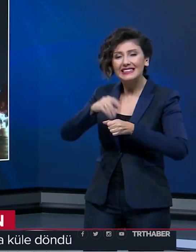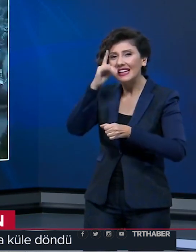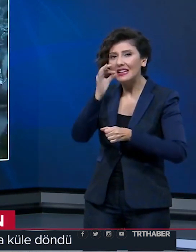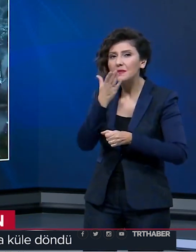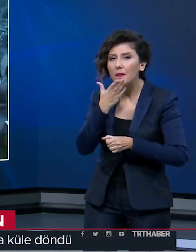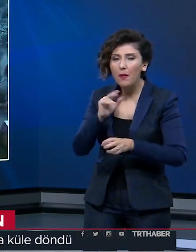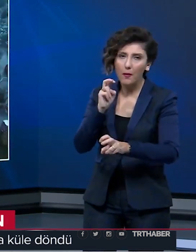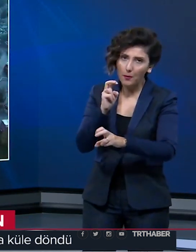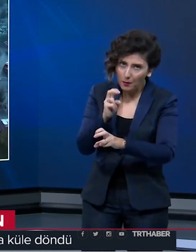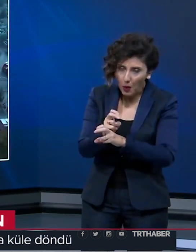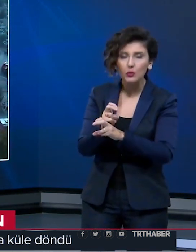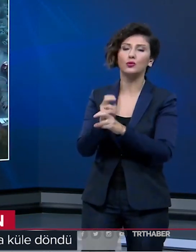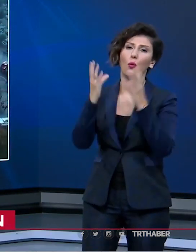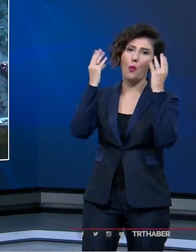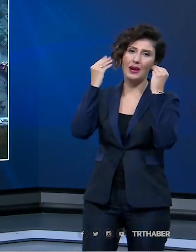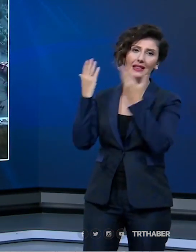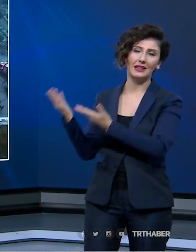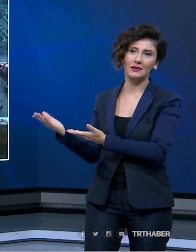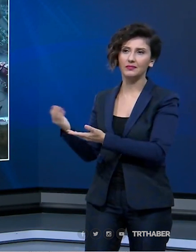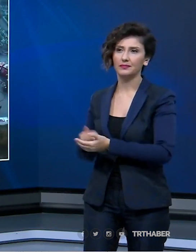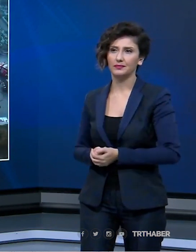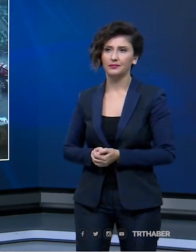olay sırasında kimsenin bulunmadığı öğrenildi.